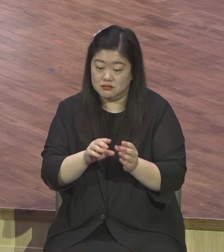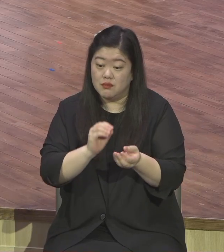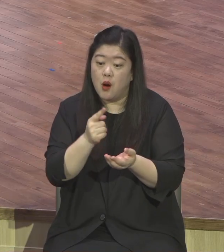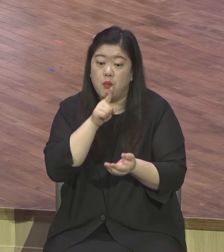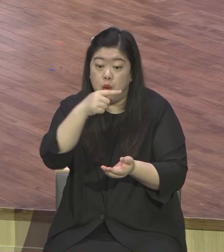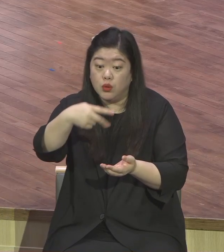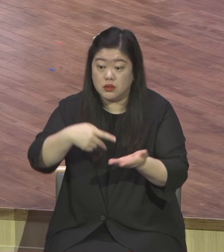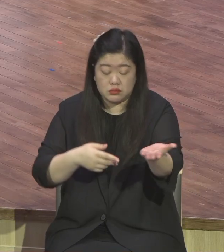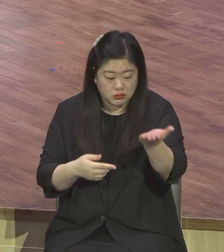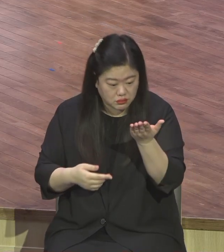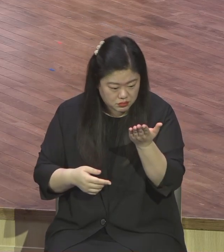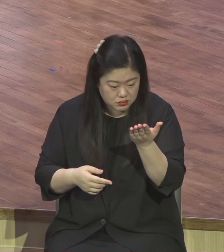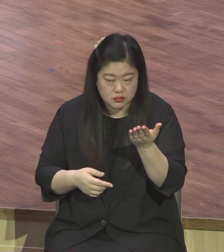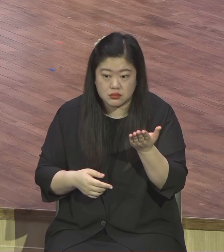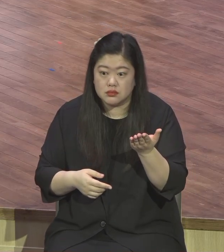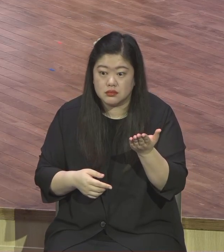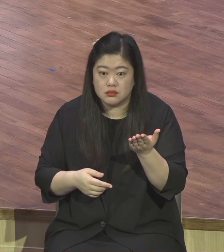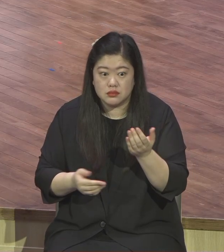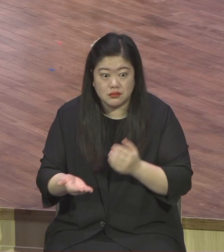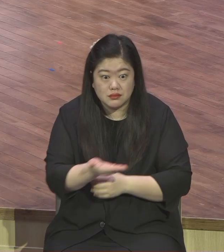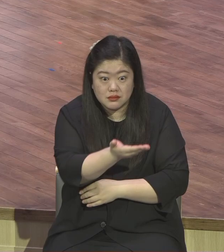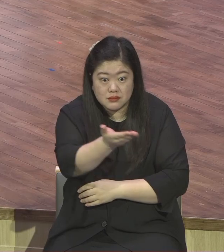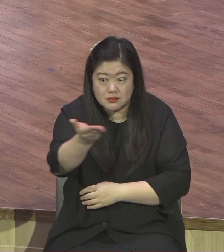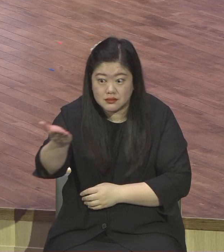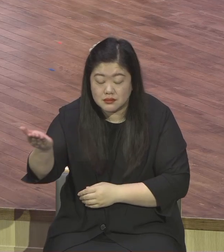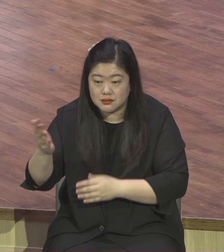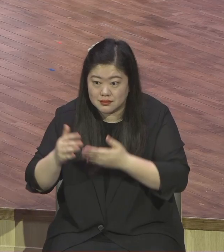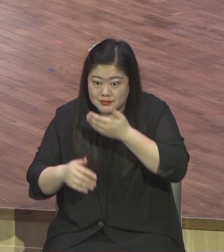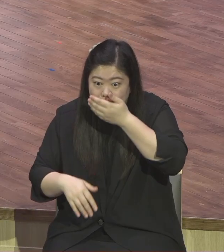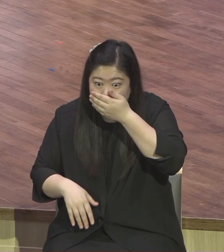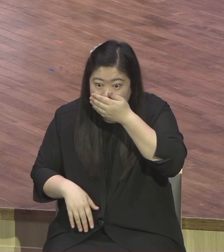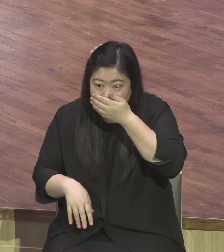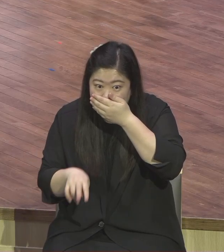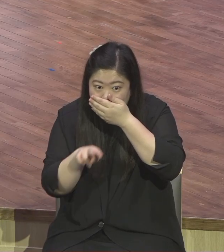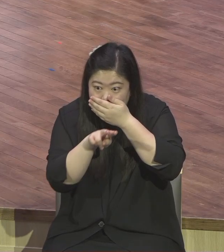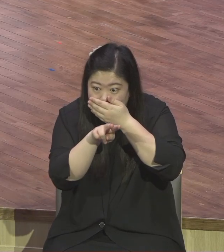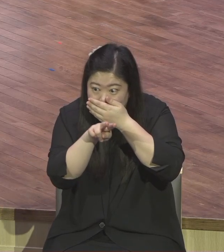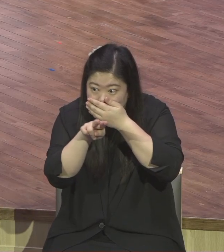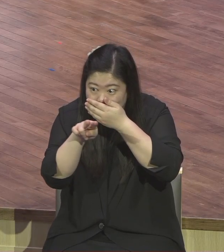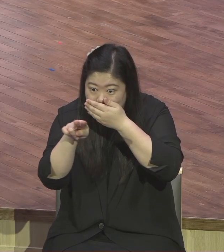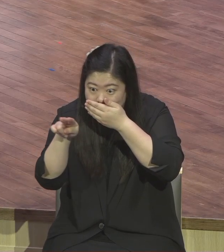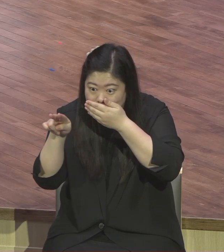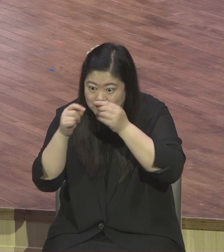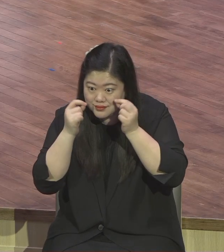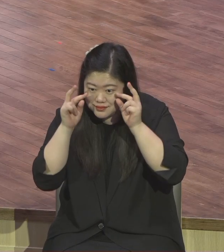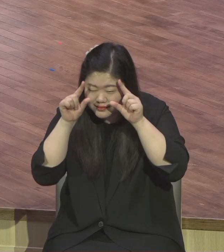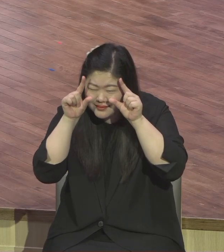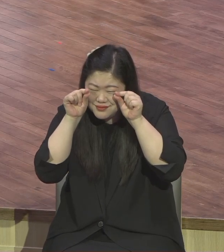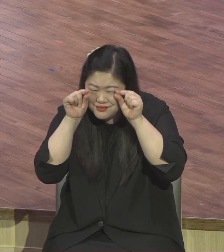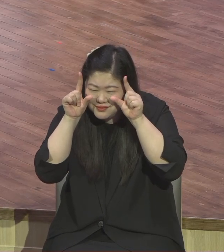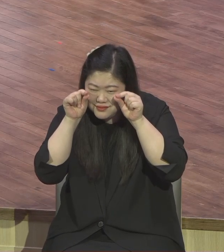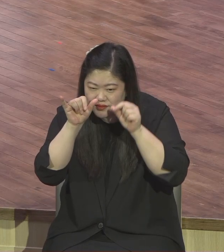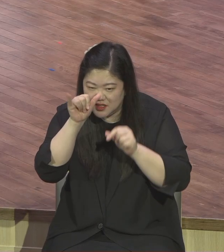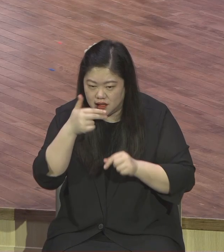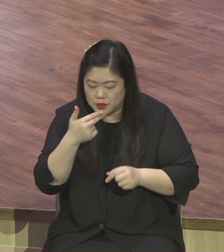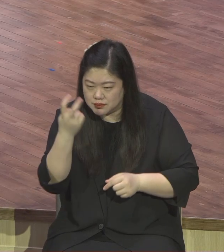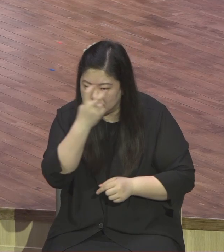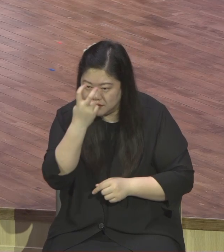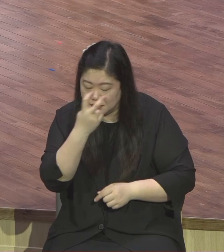여러분 표정 보고 지금 불신자들 오를지 안 오를지 결정한다니까 방어하는 사람들이